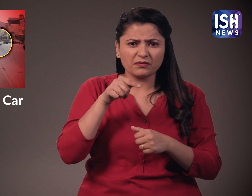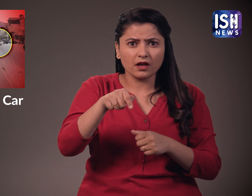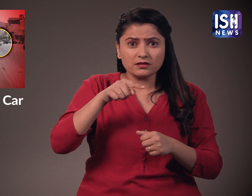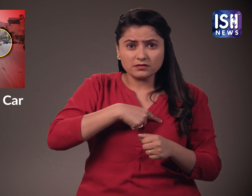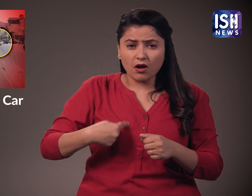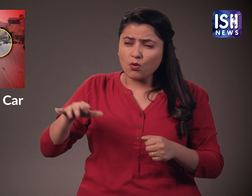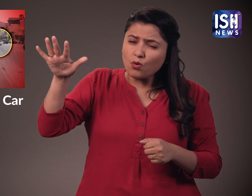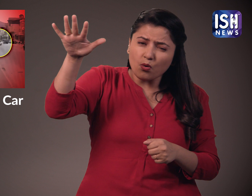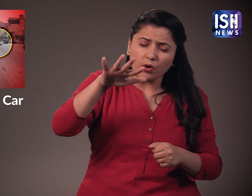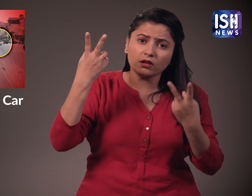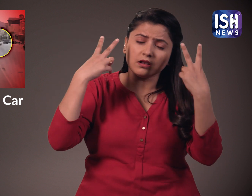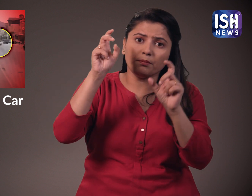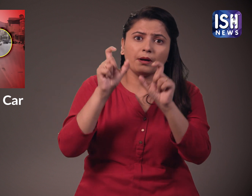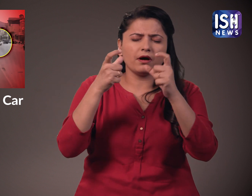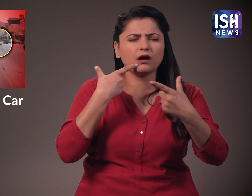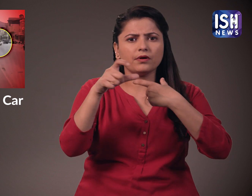कमपनी को बहुत खराब प्रतिक्रिया मिल रही है